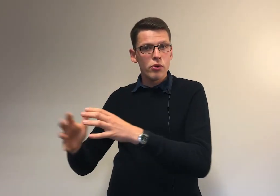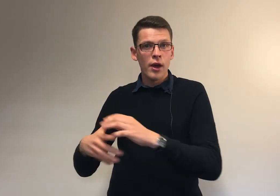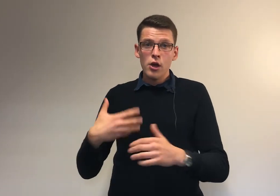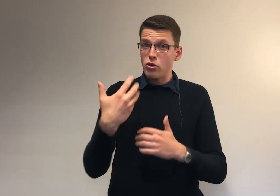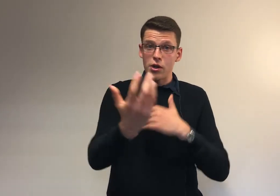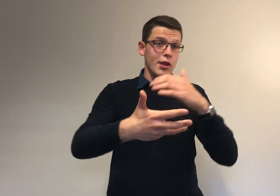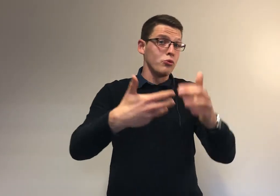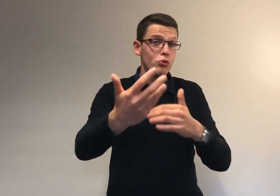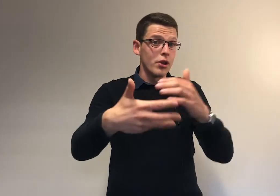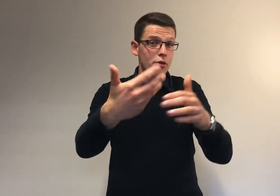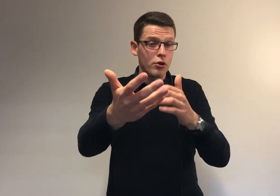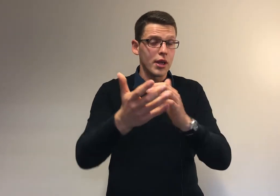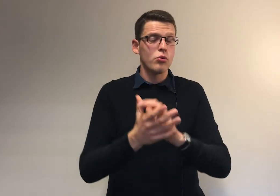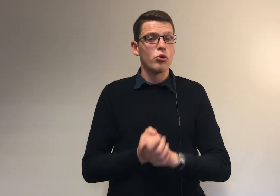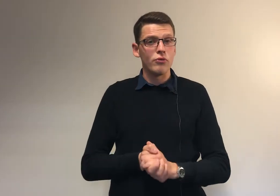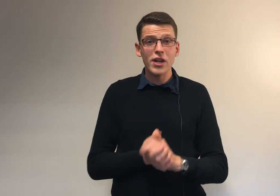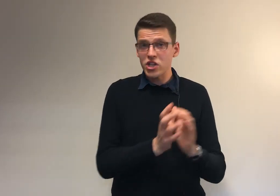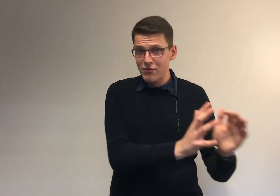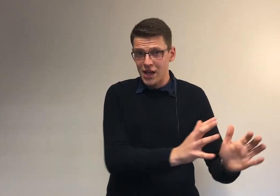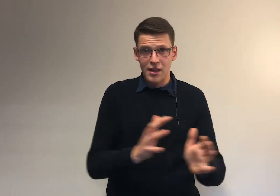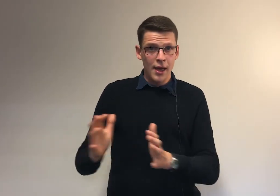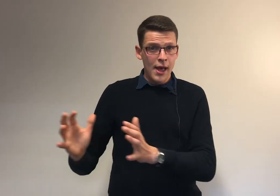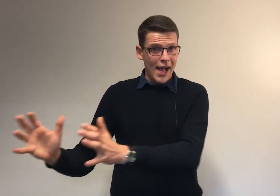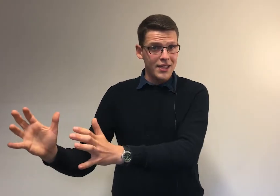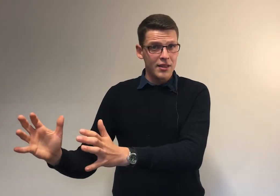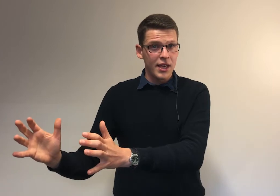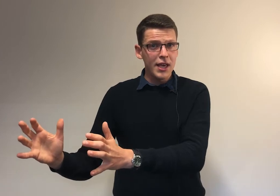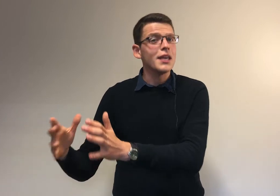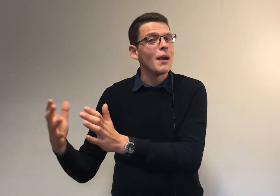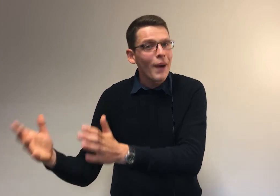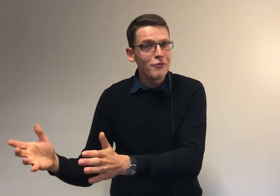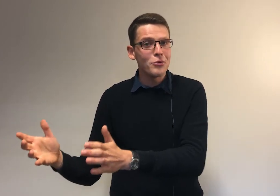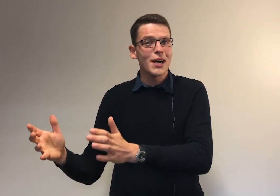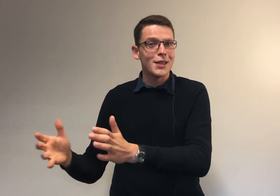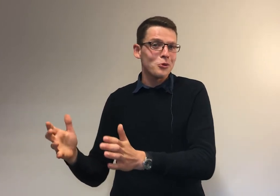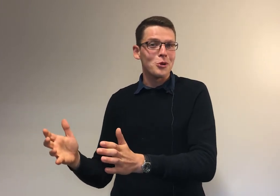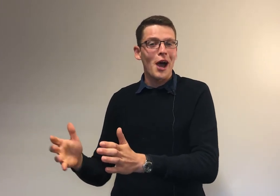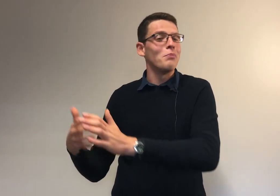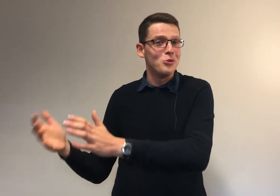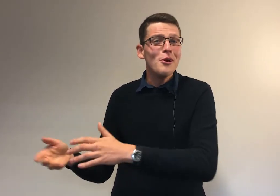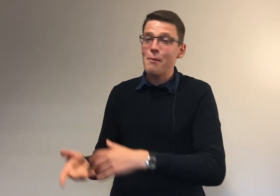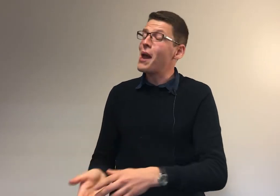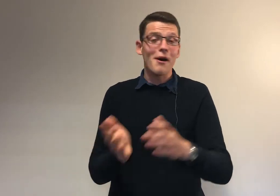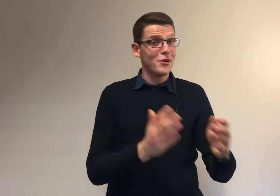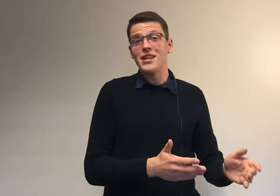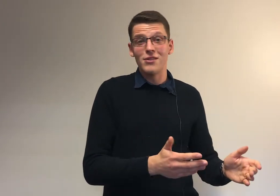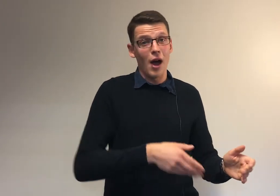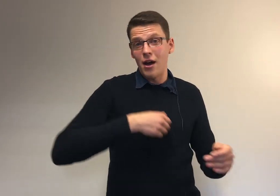dans les études, les orientations que tu fais, je t'invite à t'y inscrire. Il y a parfois des trucs un peu nuls, mais il y parfois un